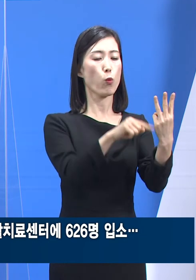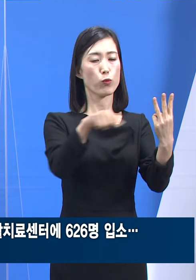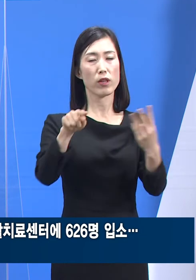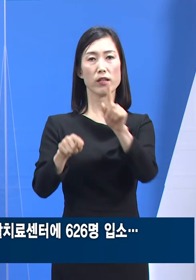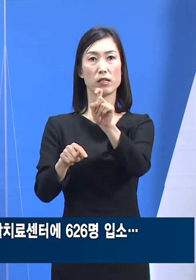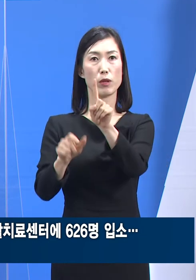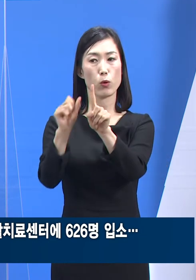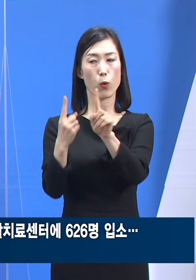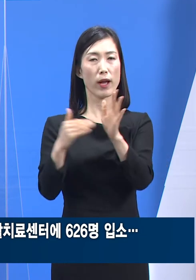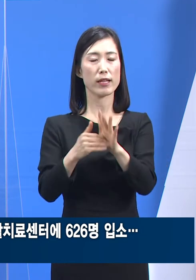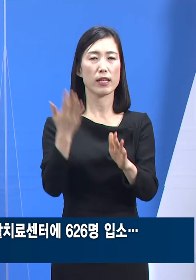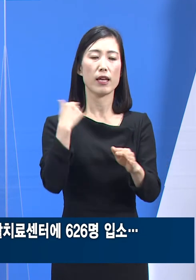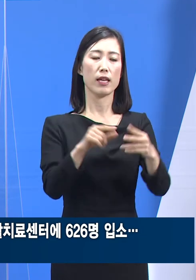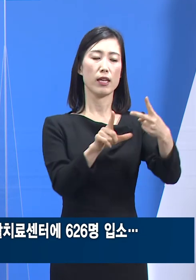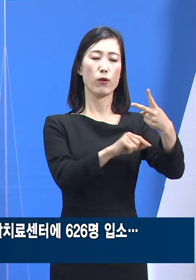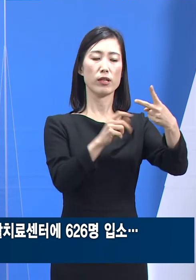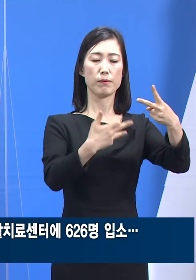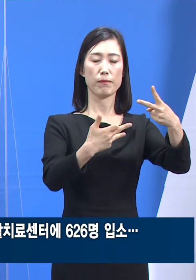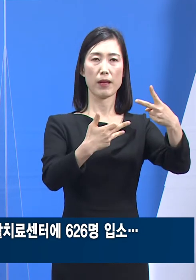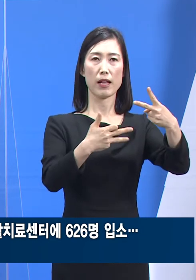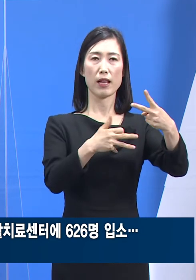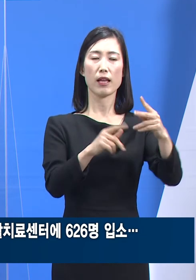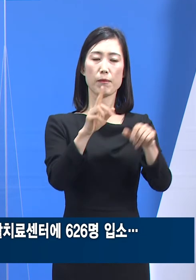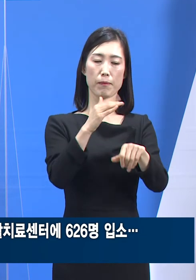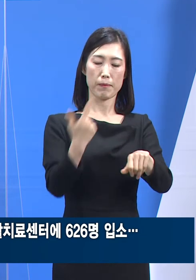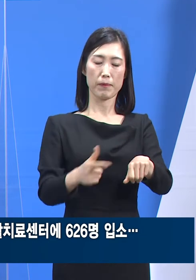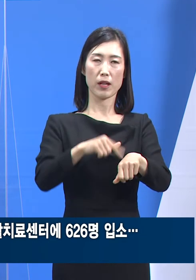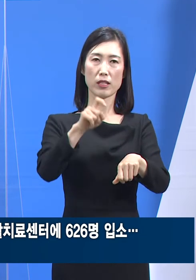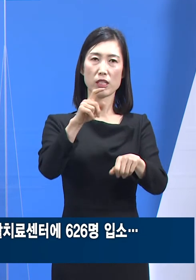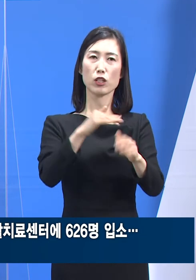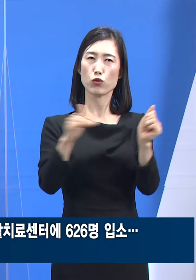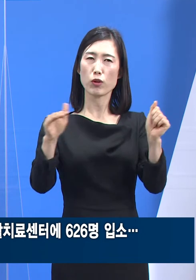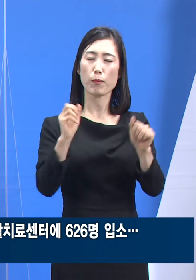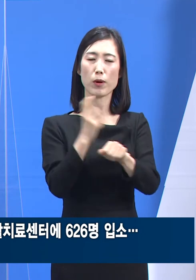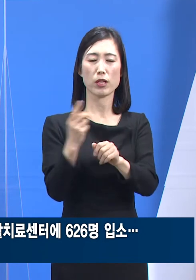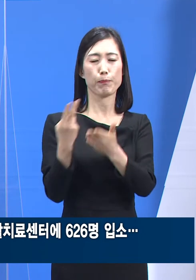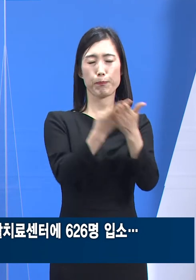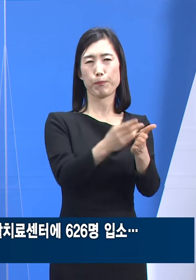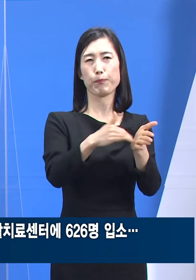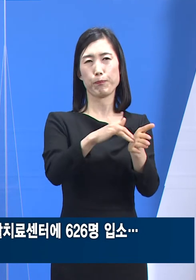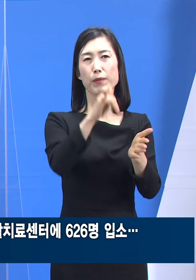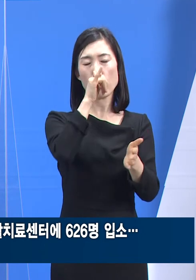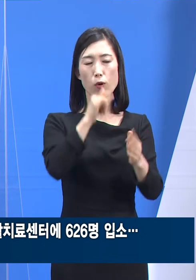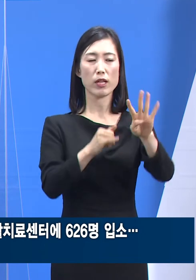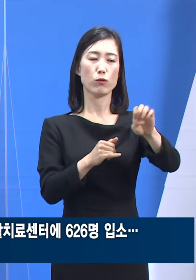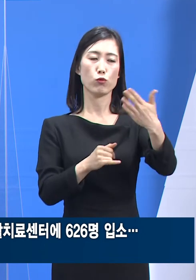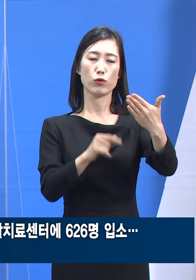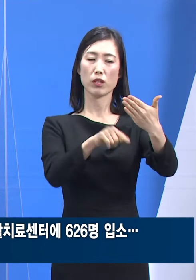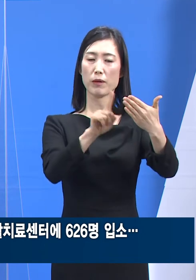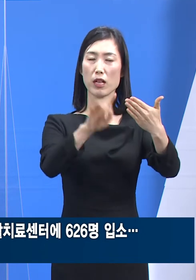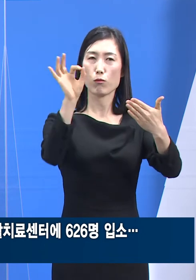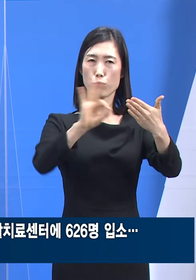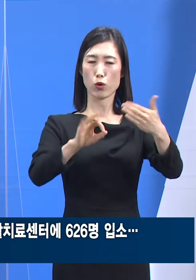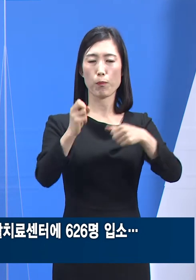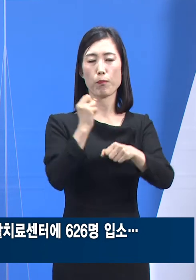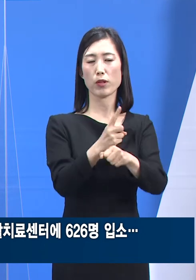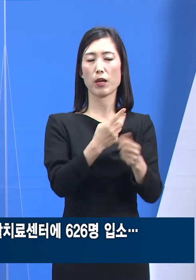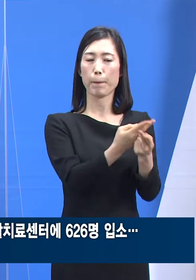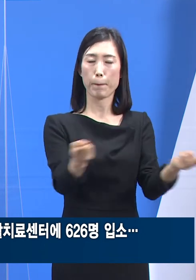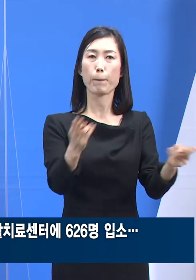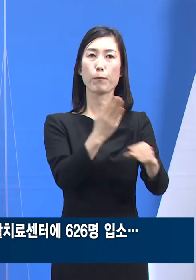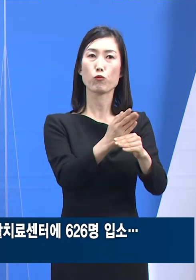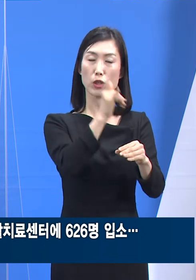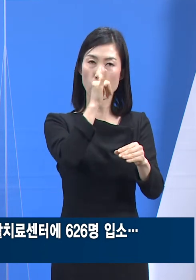2월 17일 18시 기준 626명이 입소해 49.1%의 가동률을 보이며